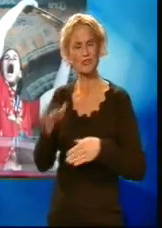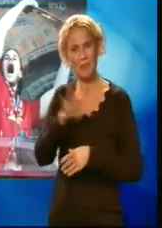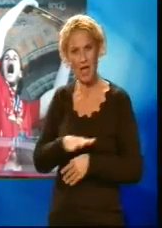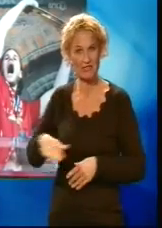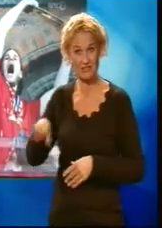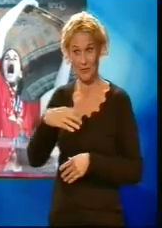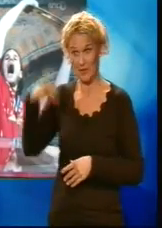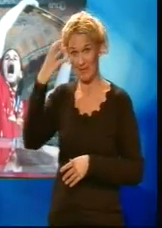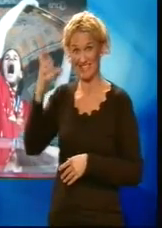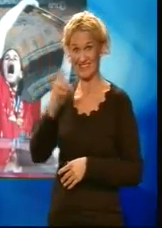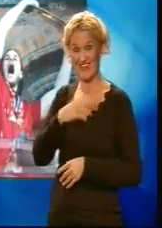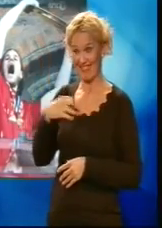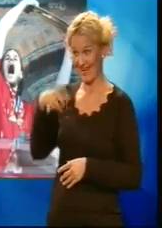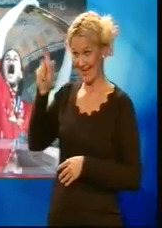Fredrik hyllet de ferske Europamesterne.